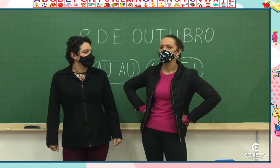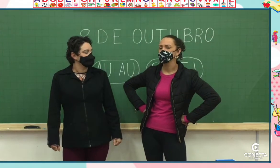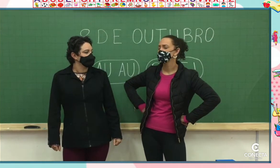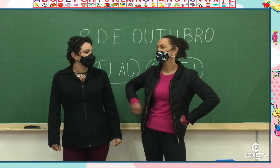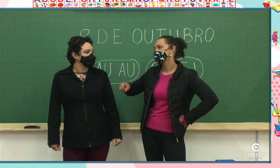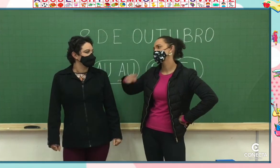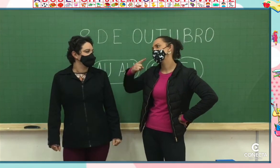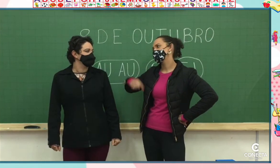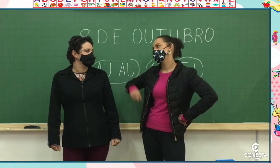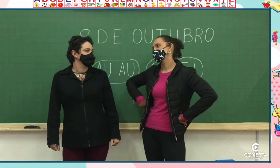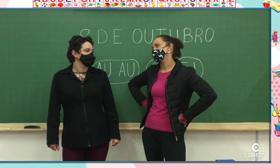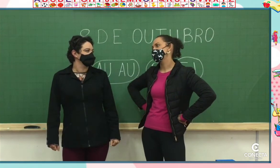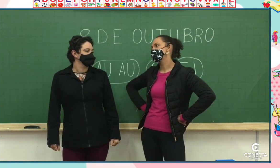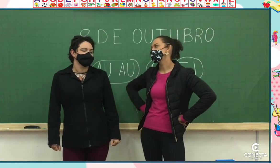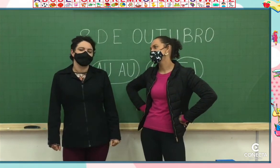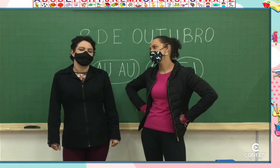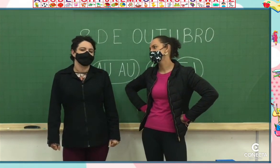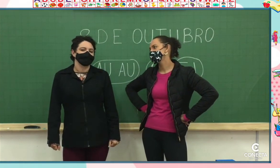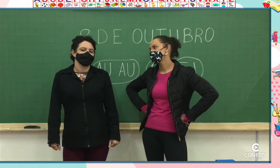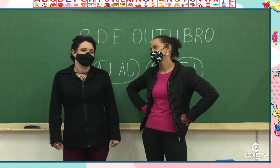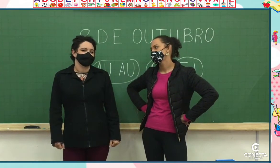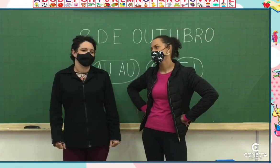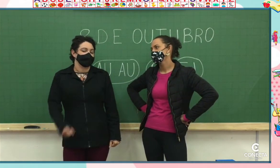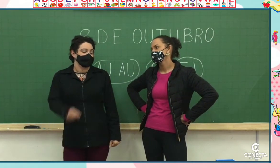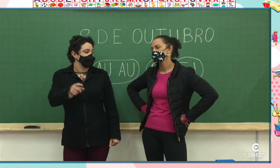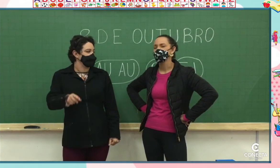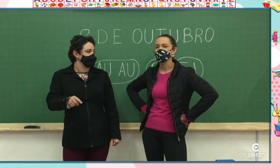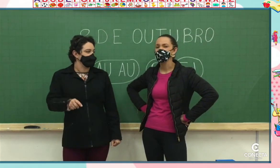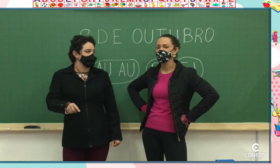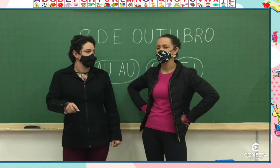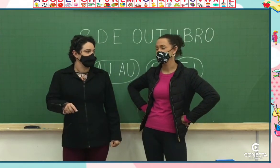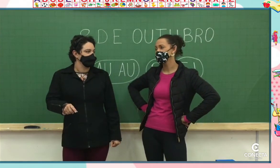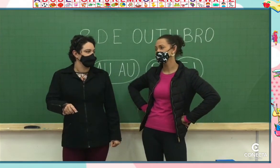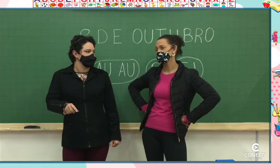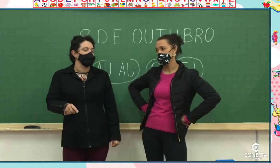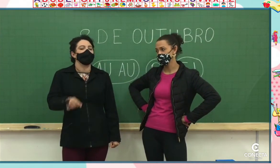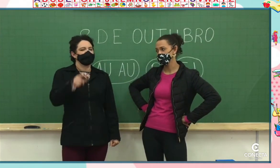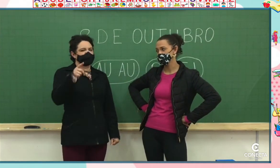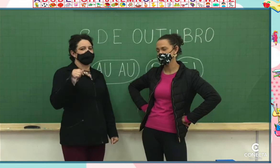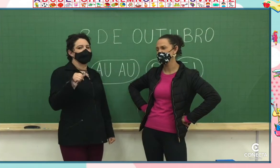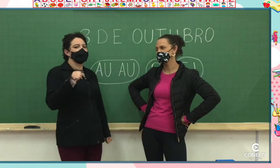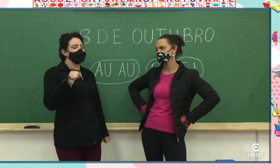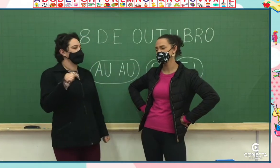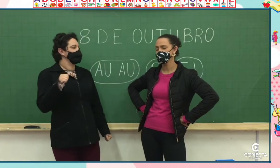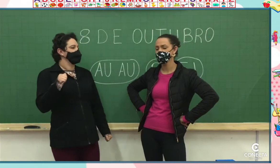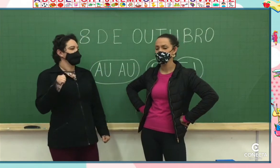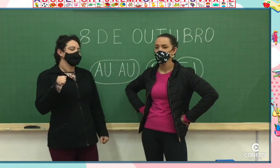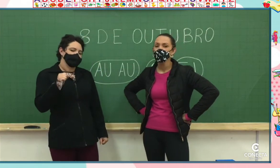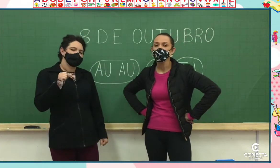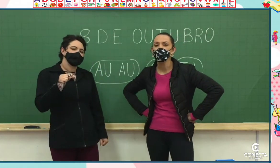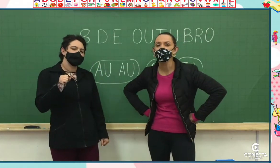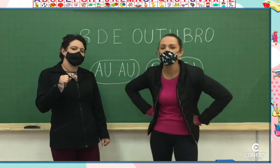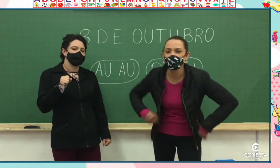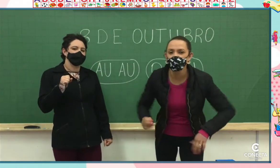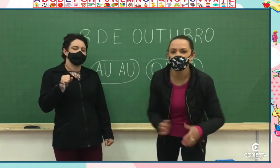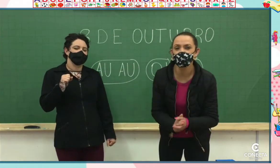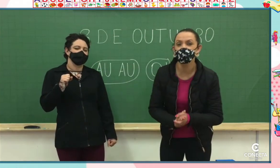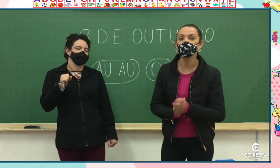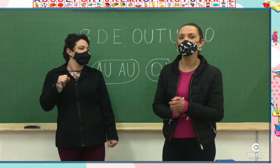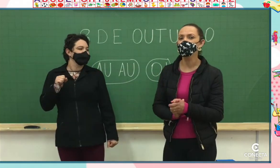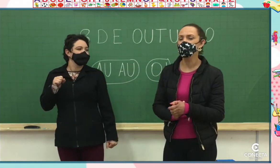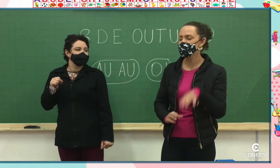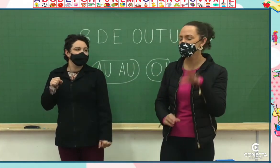Ai, professora Lilian, acho que eu vou pedir ajuda para as crianças. Será que eles lembram? Eu acho que eles lembram. E ai,